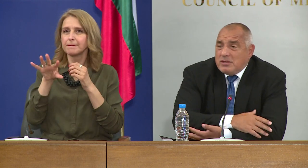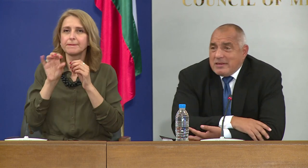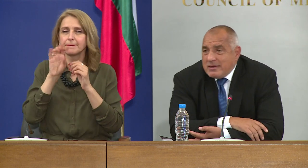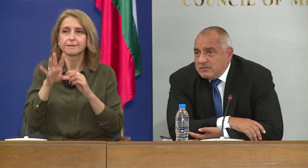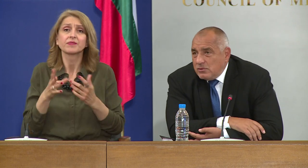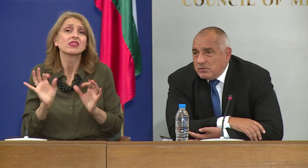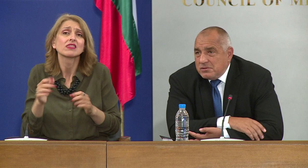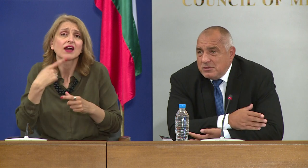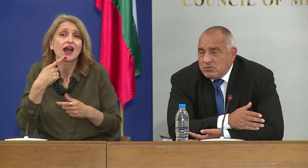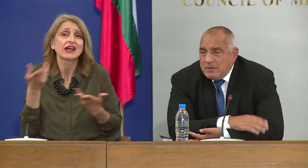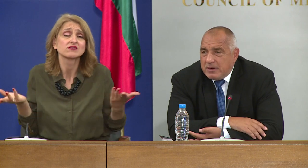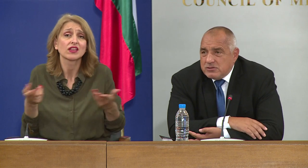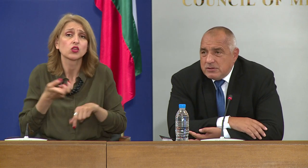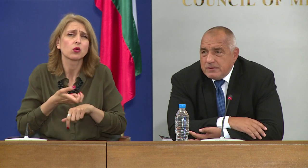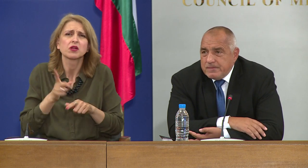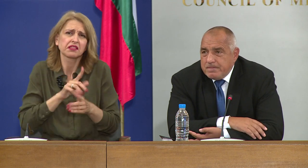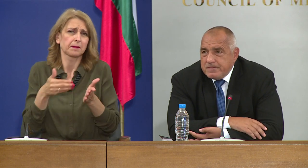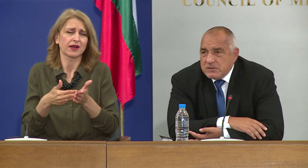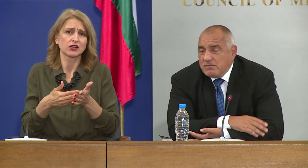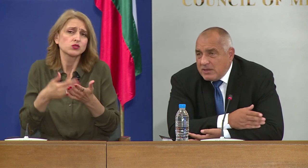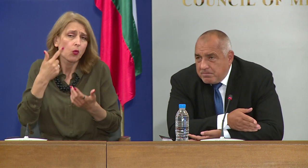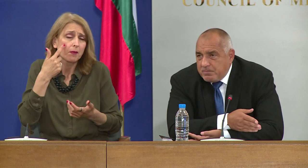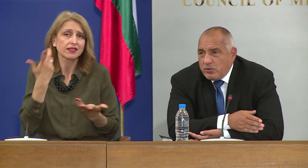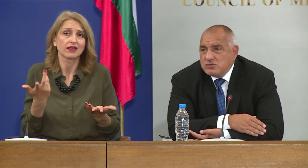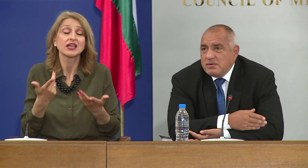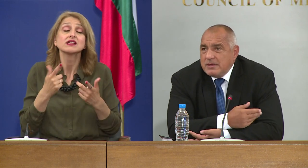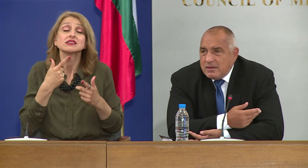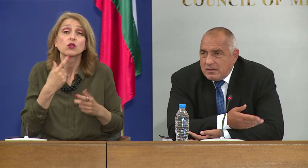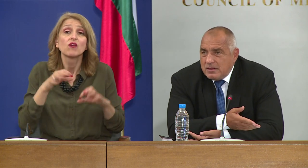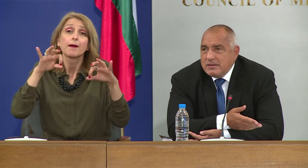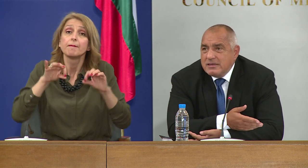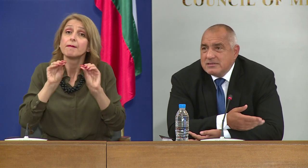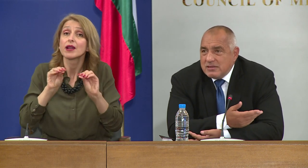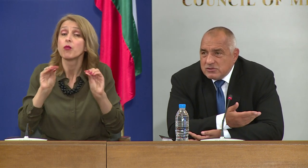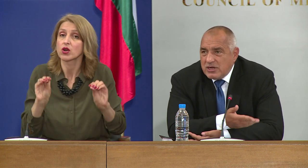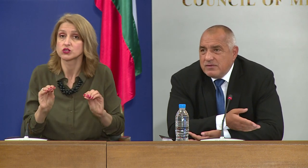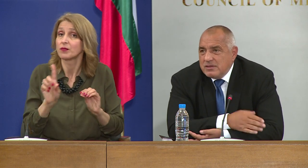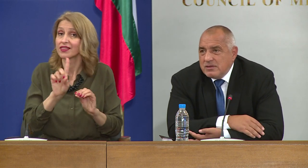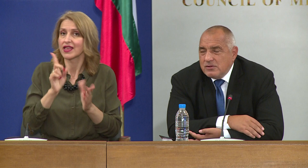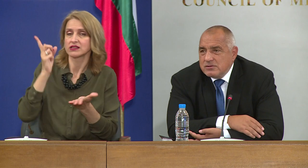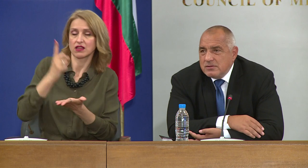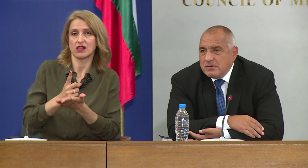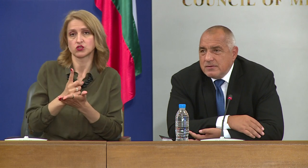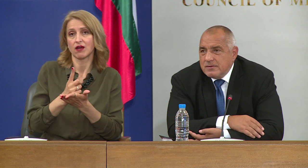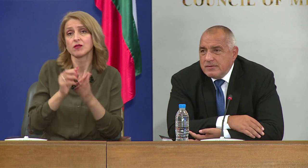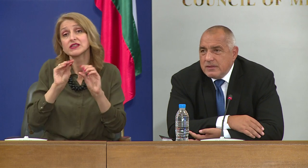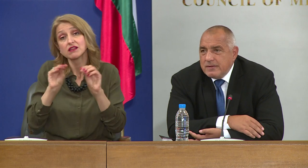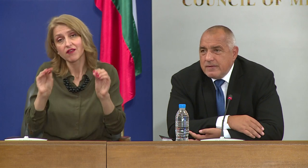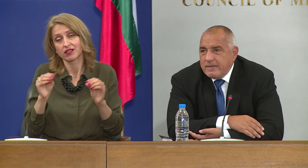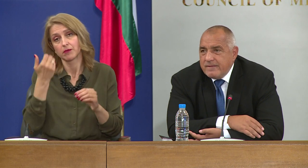Поне така казват докторите, нищо не пречи. Затова ги препоръчваме, а не ги задължаваме да ги носим.